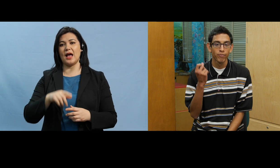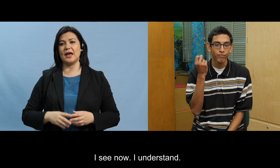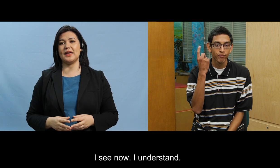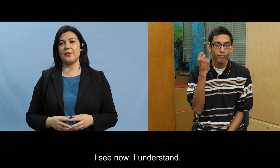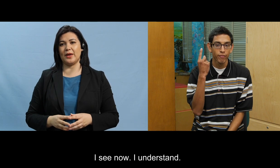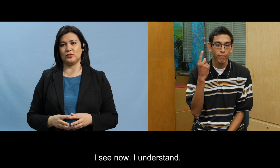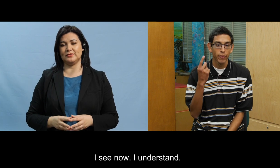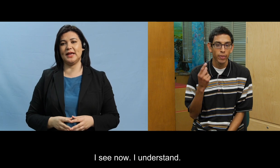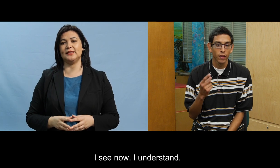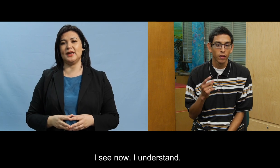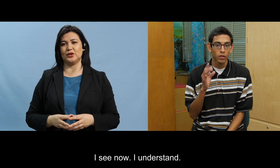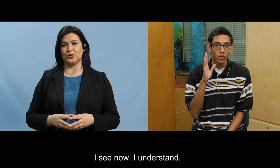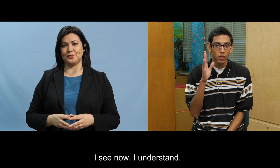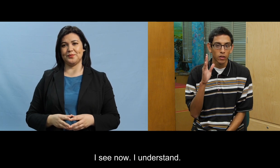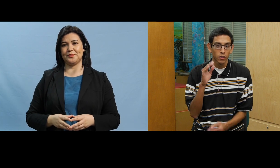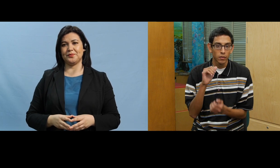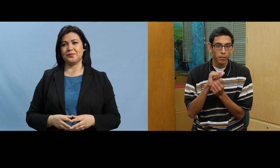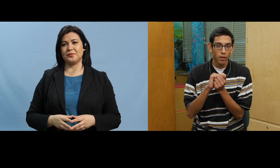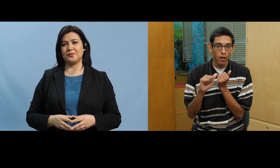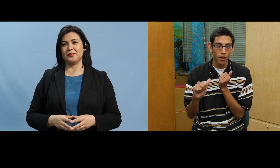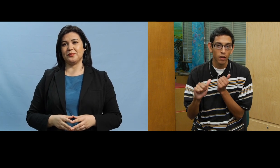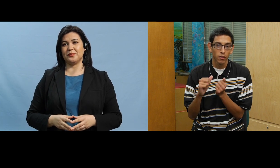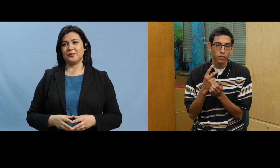ah ya veo entiendo